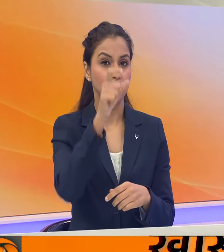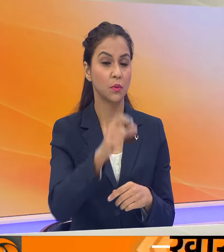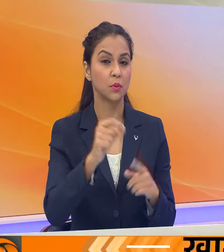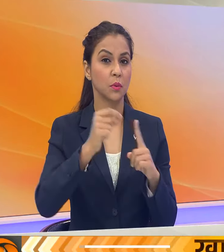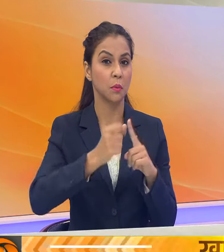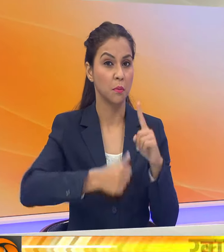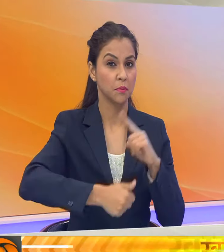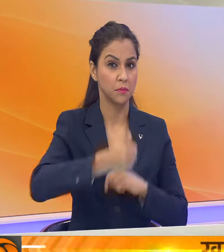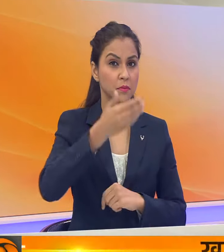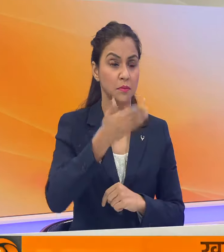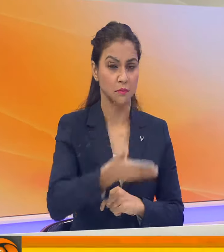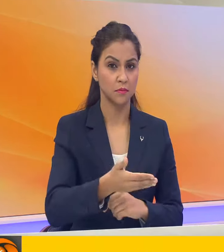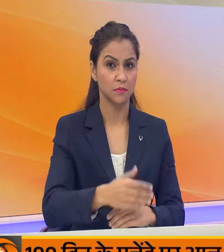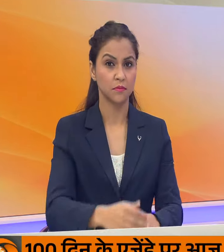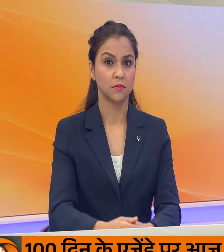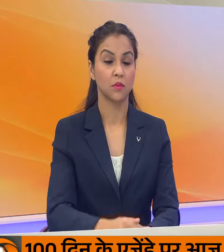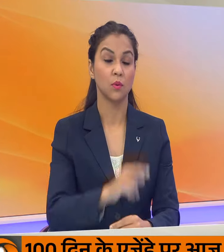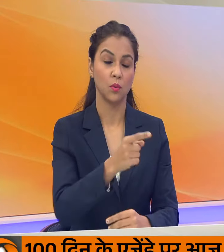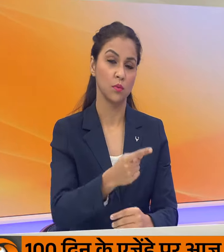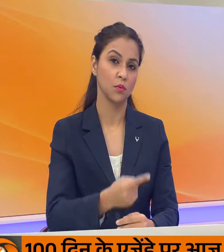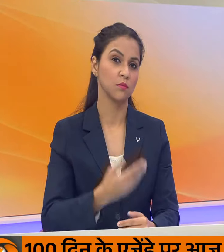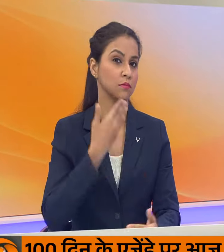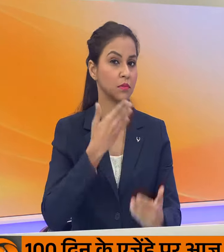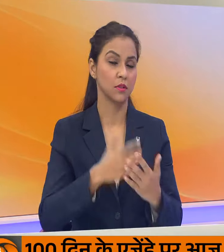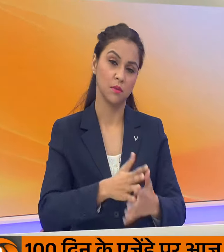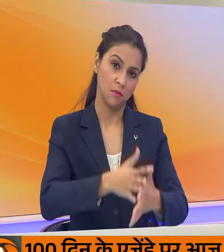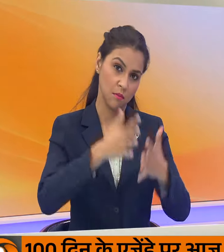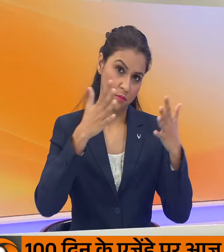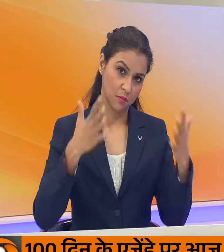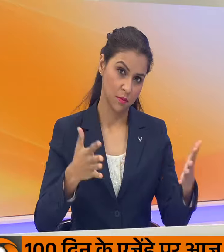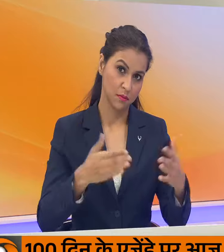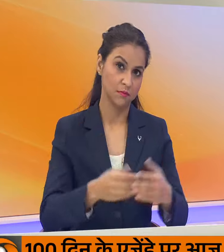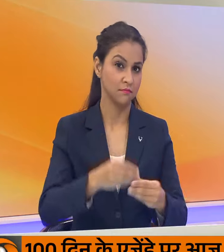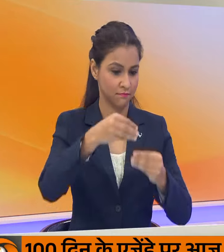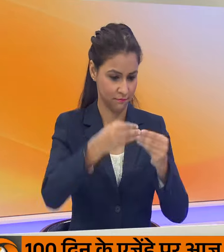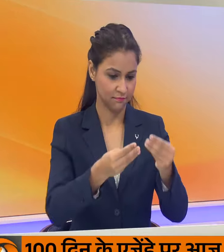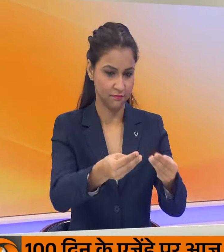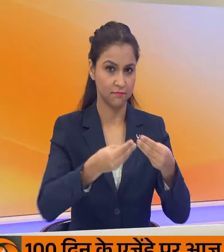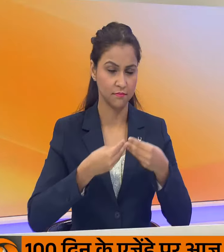महा को भी मैं दन्यबाद देना चिकत मिला इसवा है